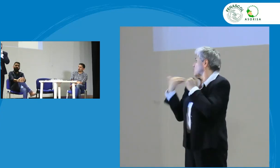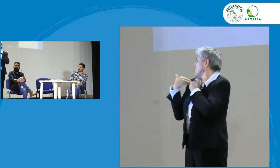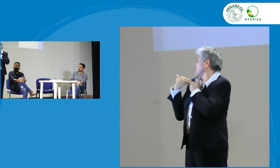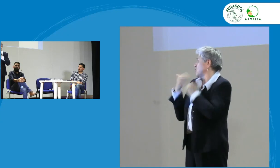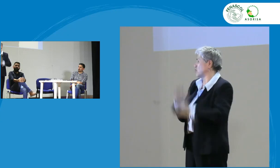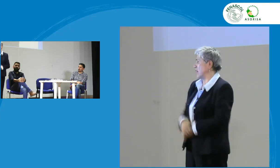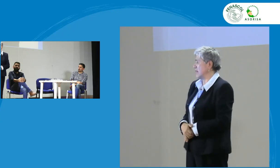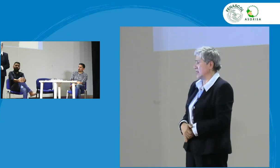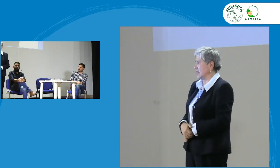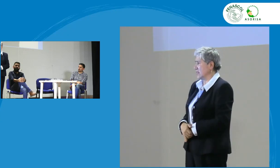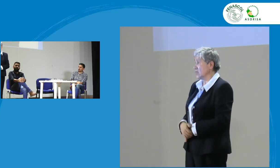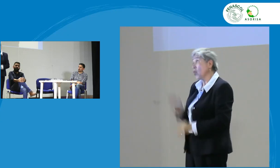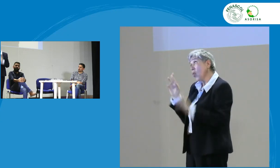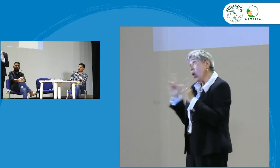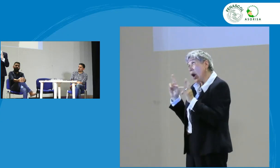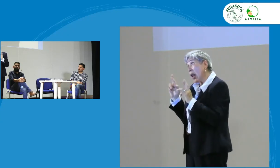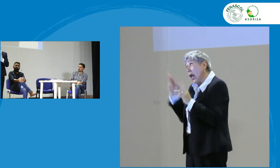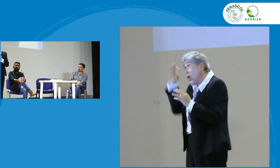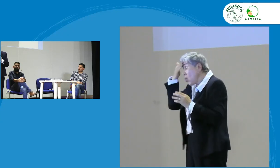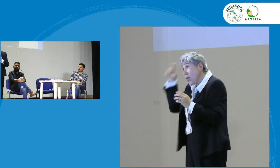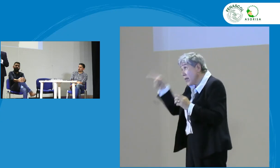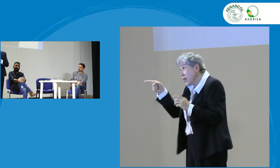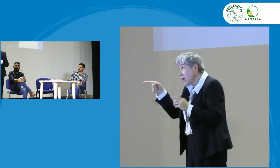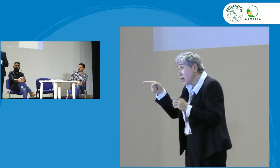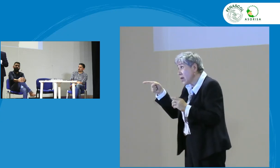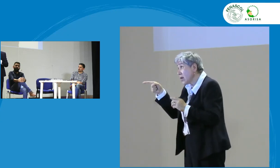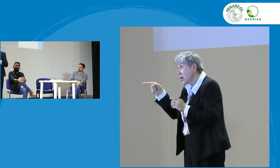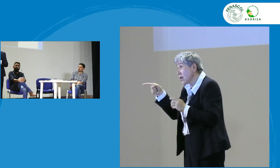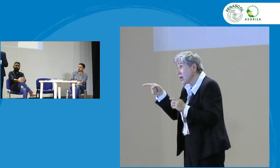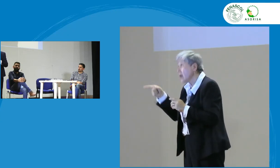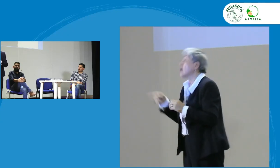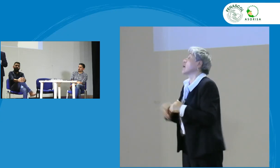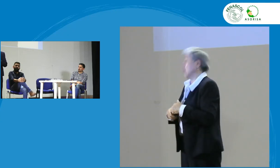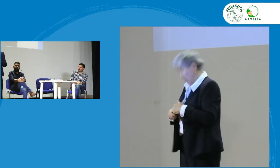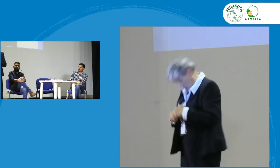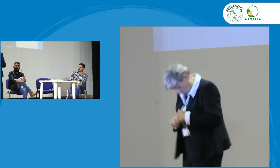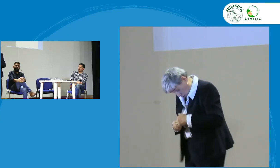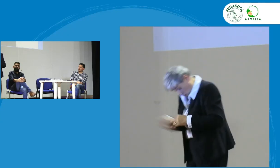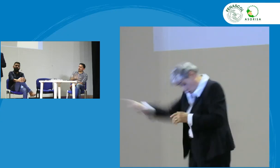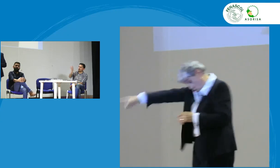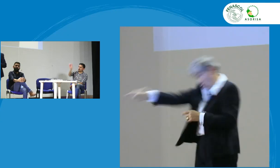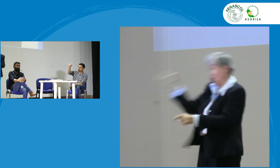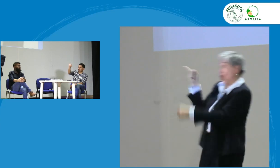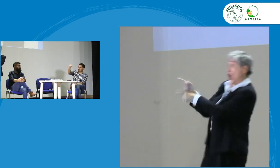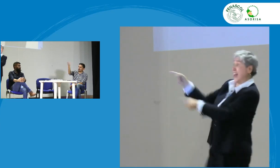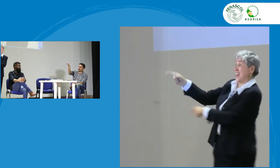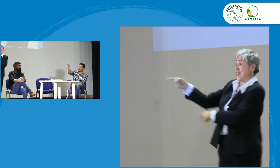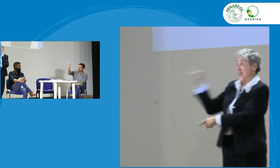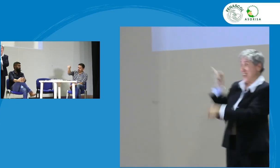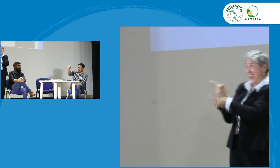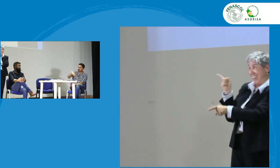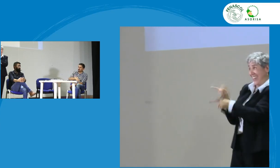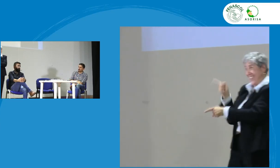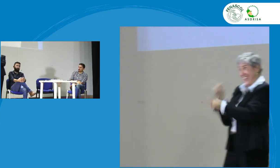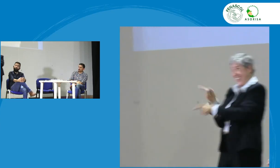los responsables entonces ojalá no lo olvides sí, sí, sí yo entiendo esto pero sería importante